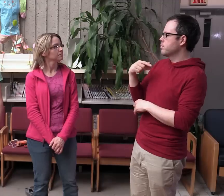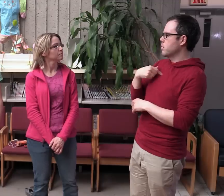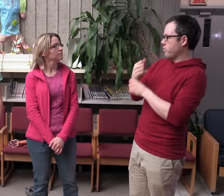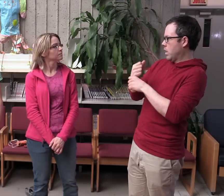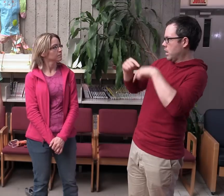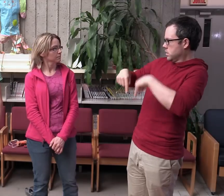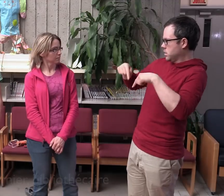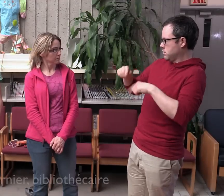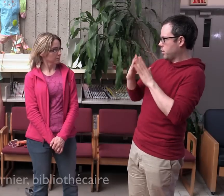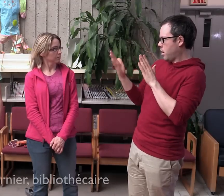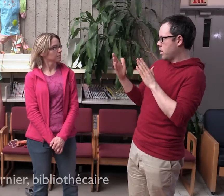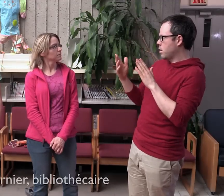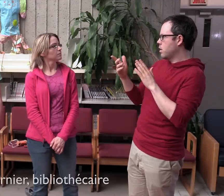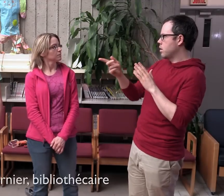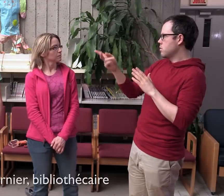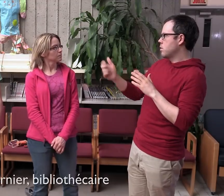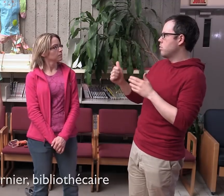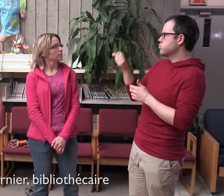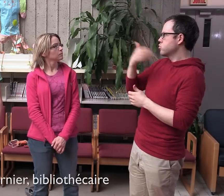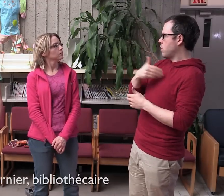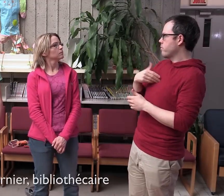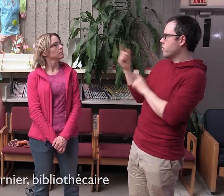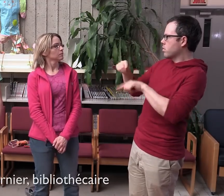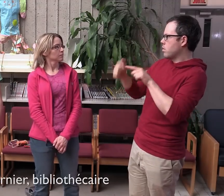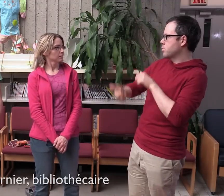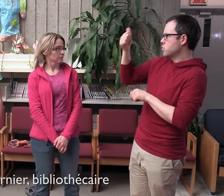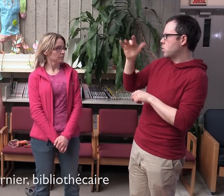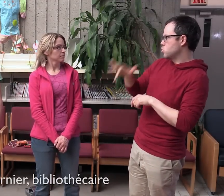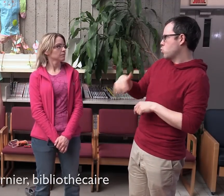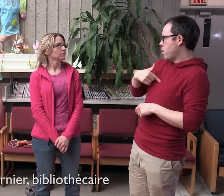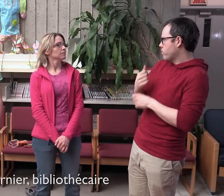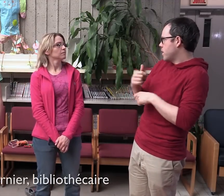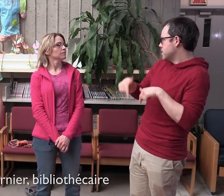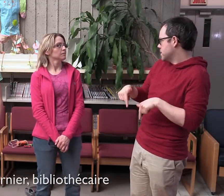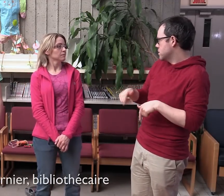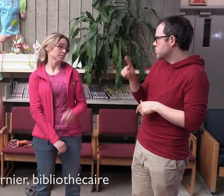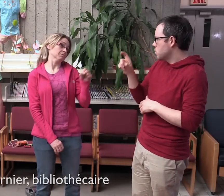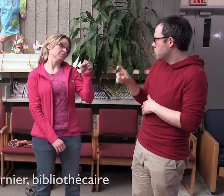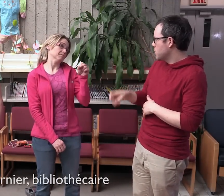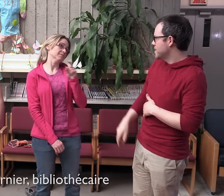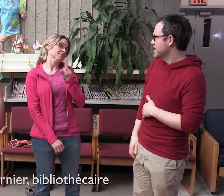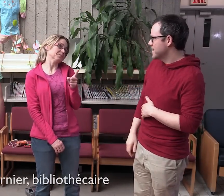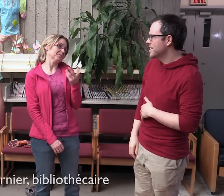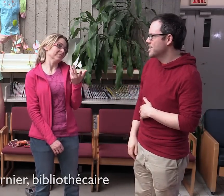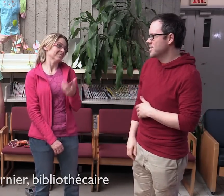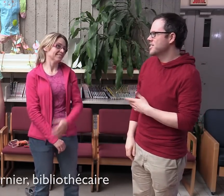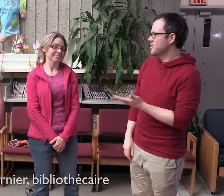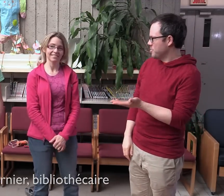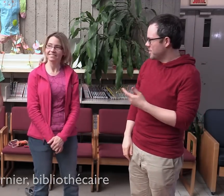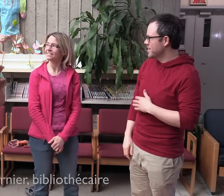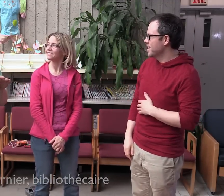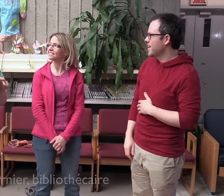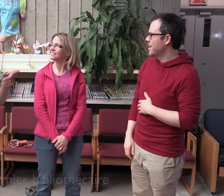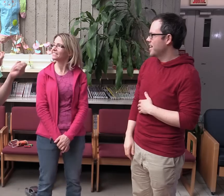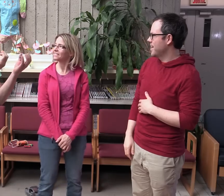Alors, moi, depuis que je travaille ici comme bibliothécaire, est-ce que vous croyez que ma présence a influencé le fait qu'il des services?